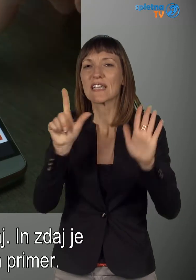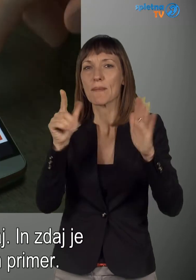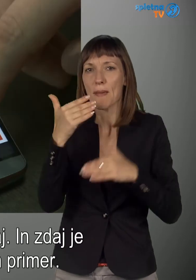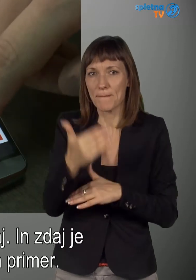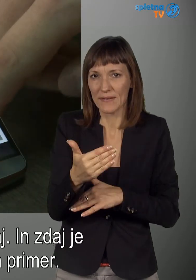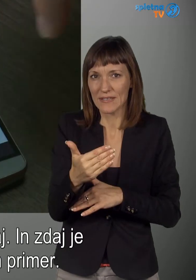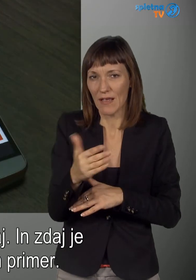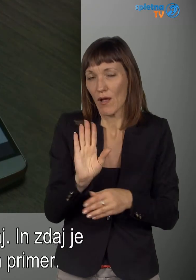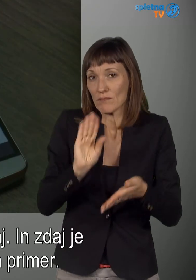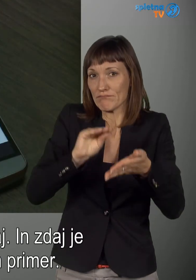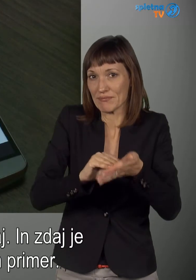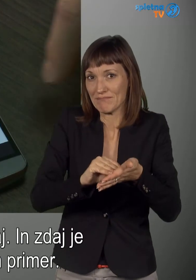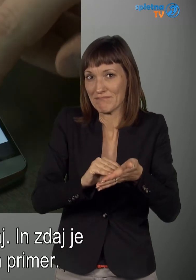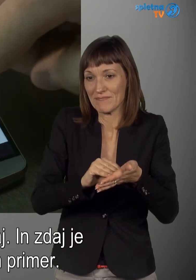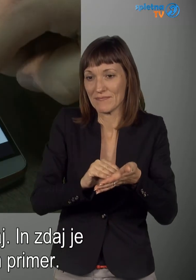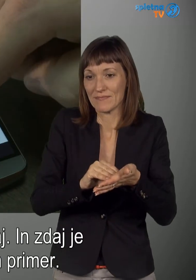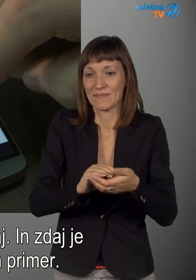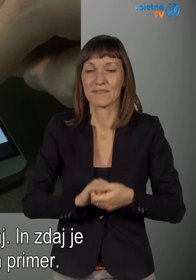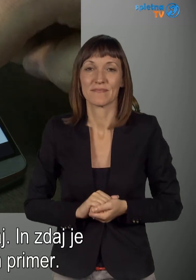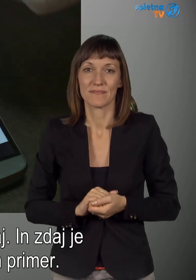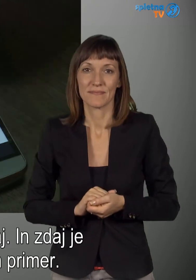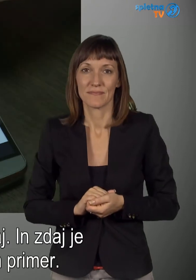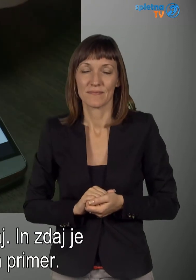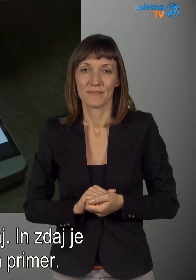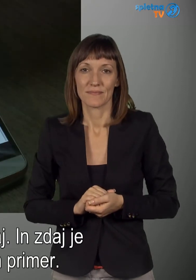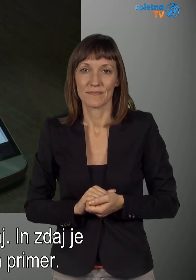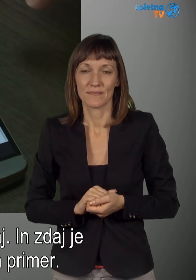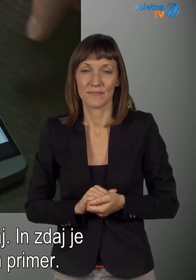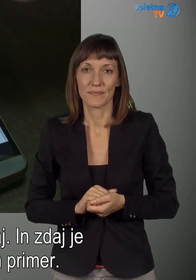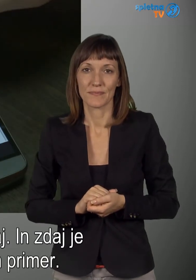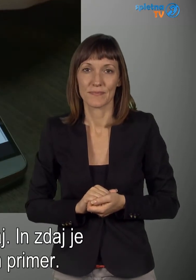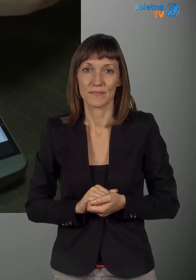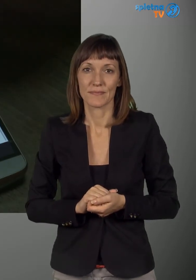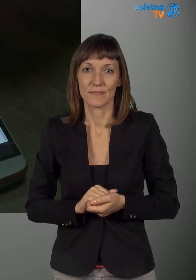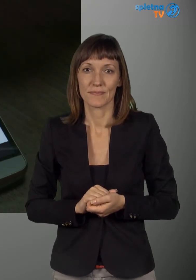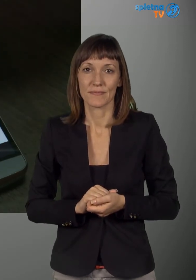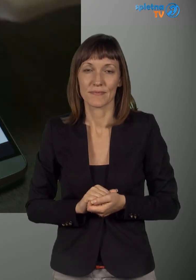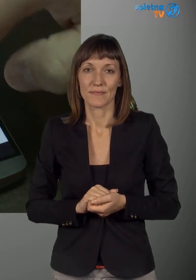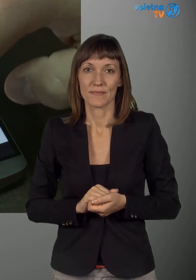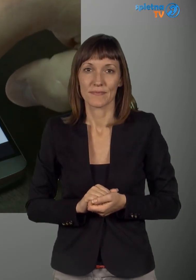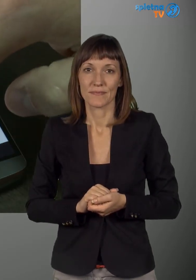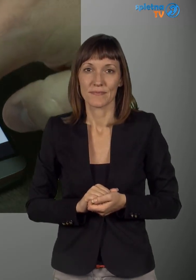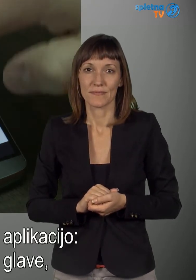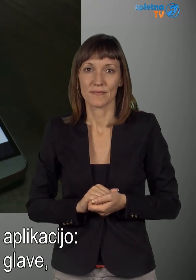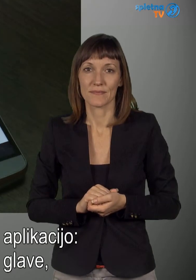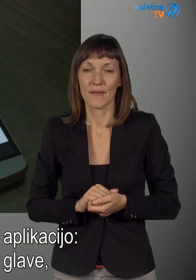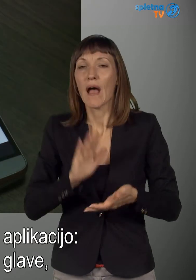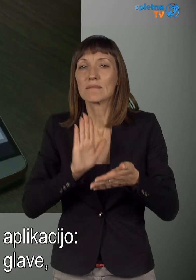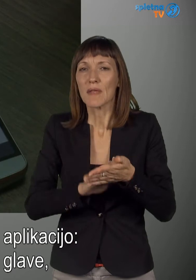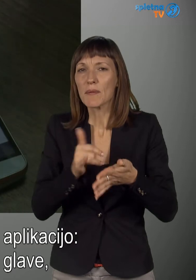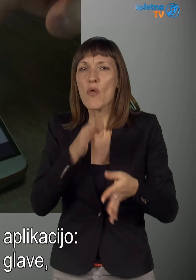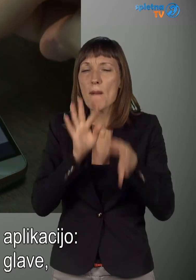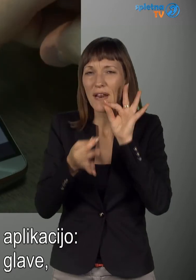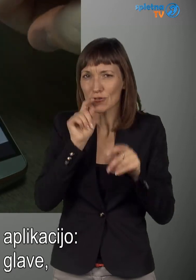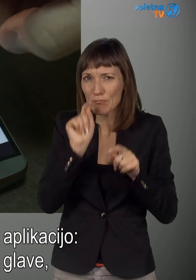750, dodaj, je zdaj nas dodal noter in naredimo jim primer. Recimo, da testiramo